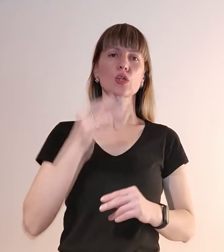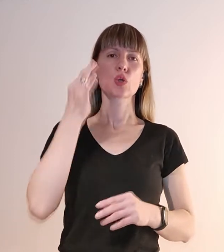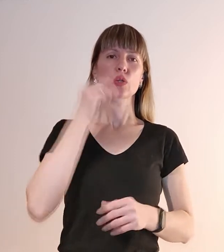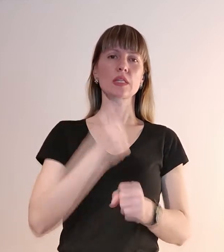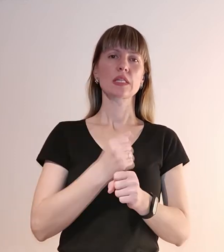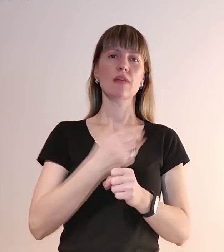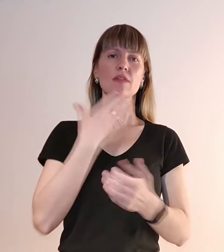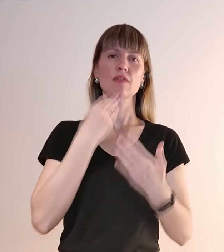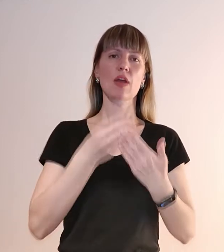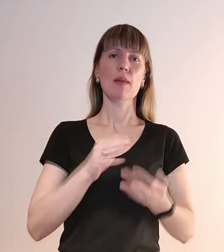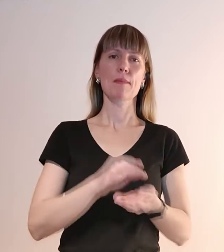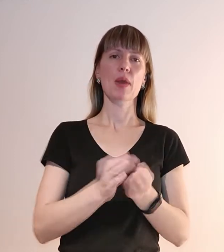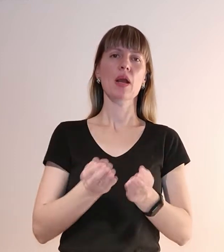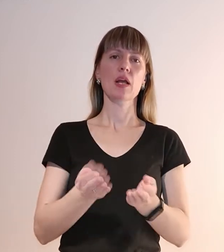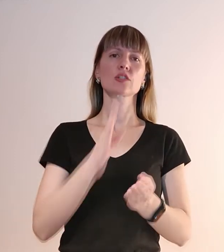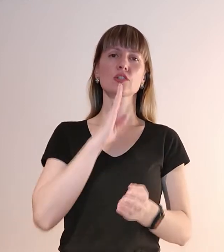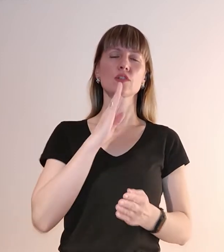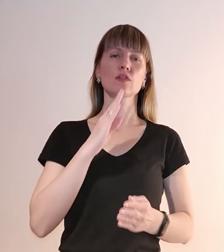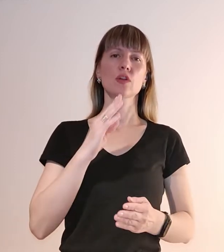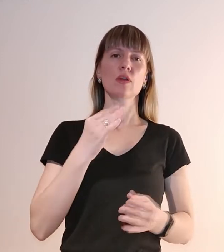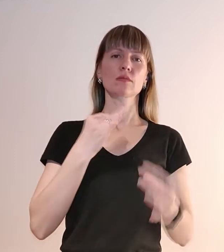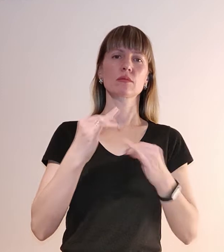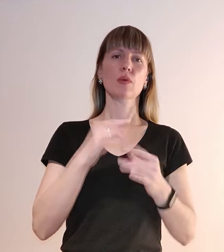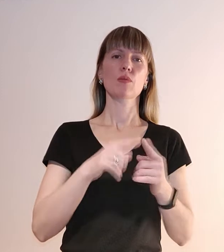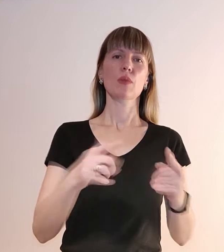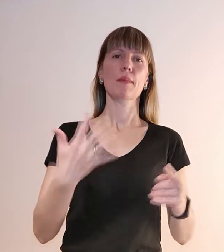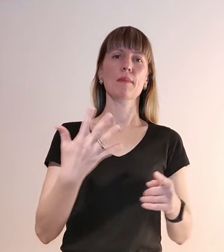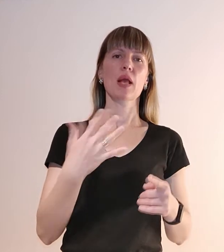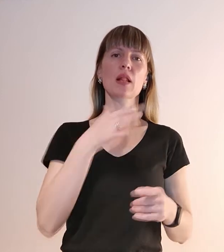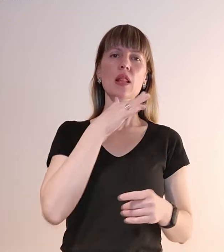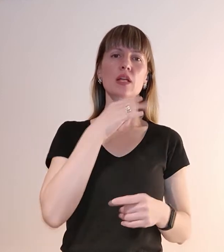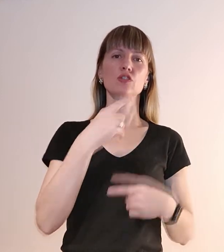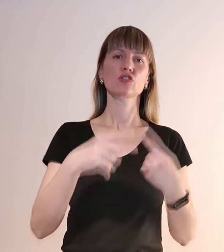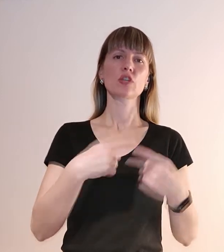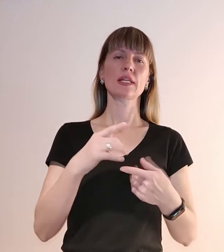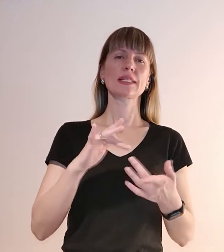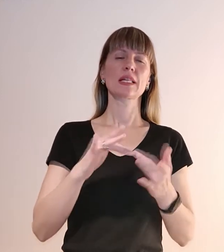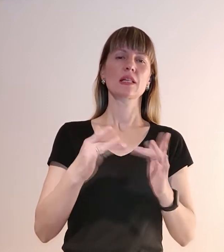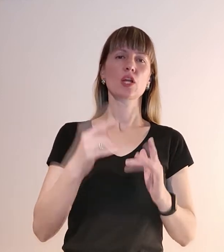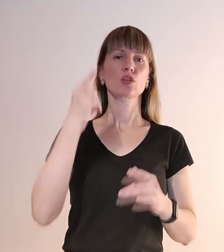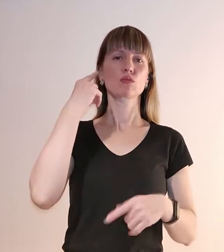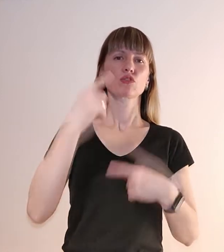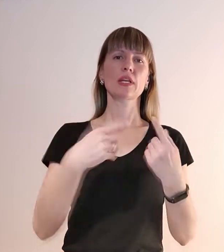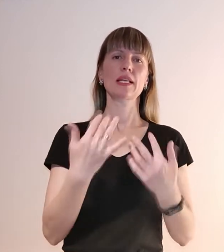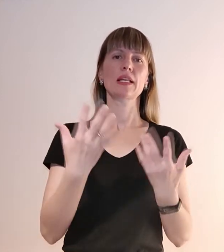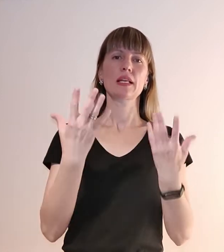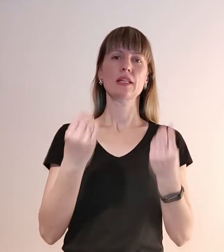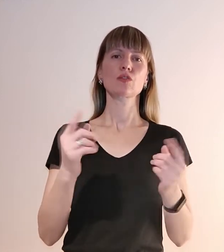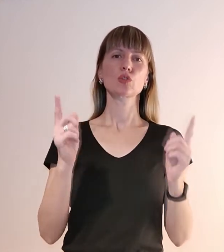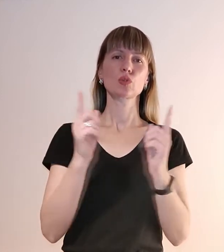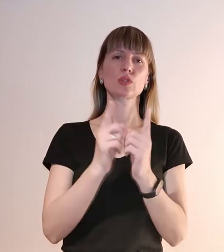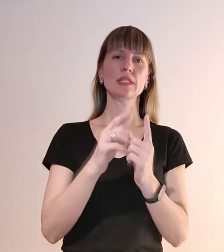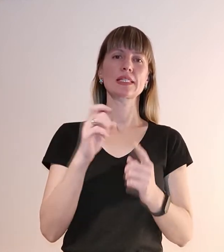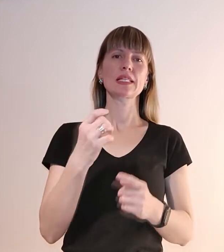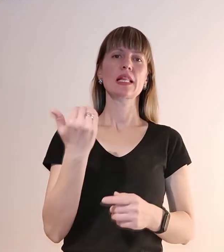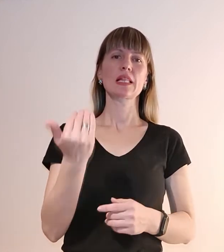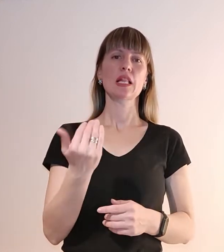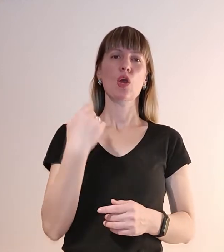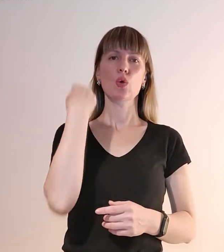із дівчиною спілкуються протягом 5 років через соціальні мережі і сподівається через кілька днів зустрітися з нею особисто.